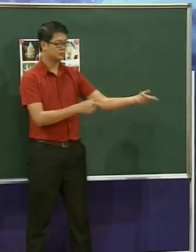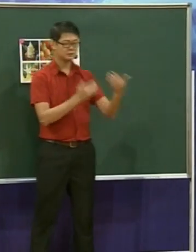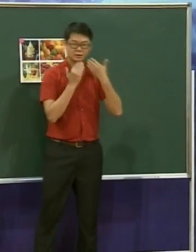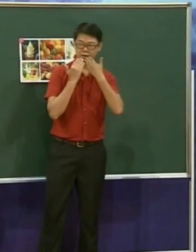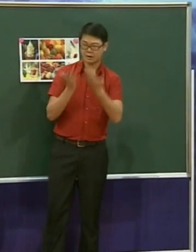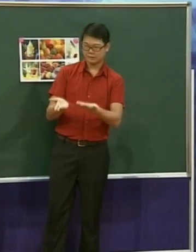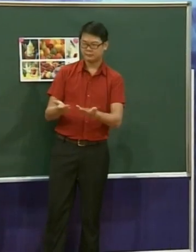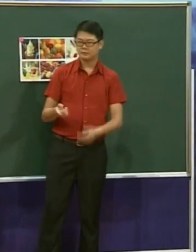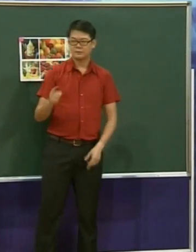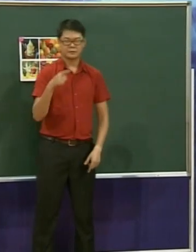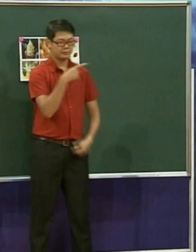Bây giờ hai bạn cùng đổi vai nhé